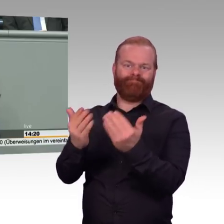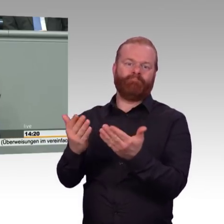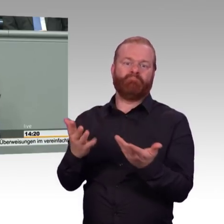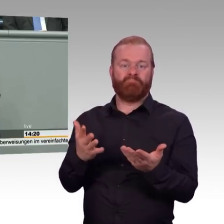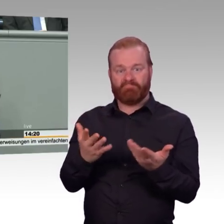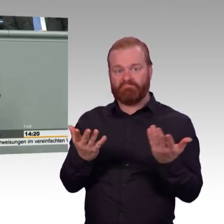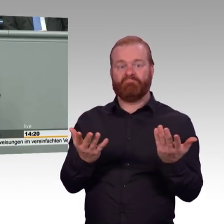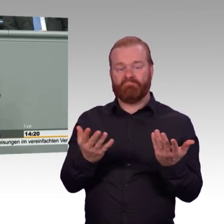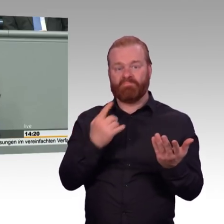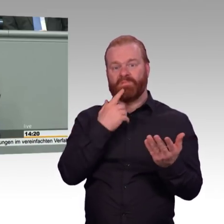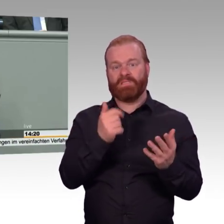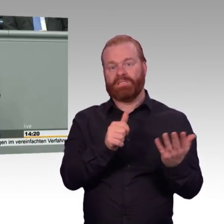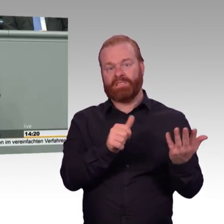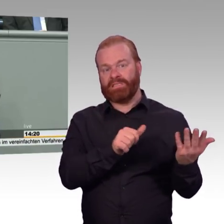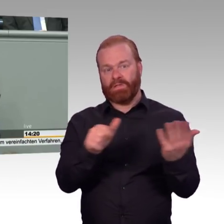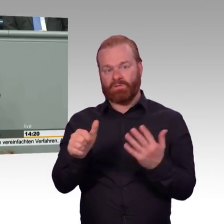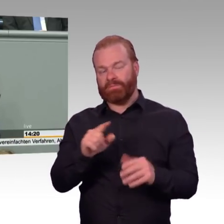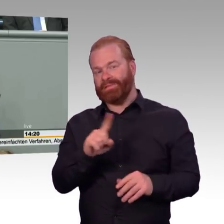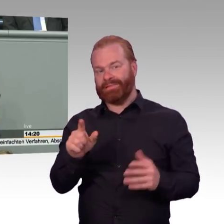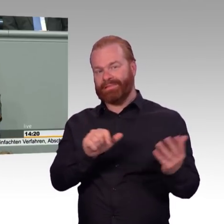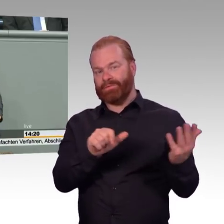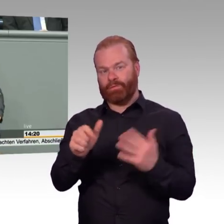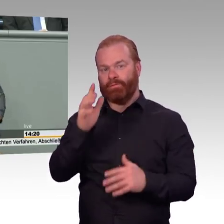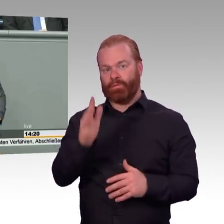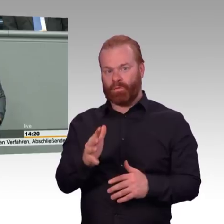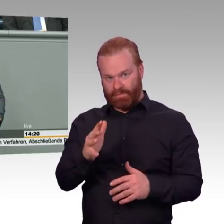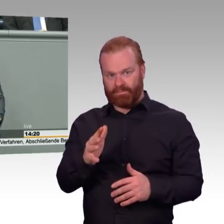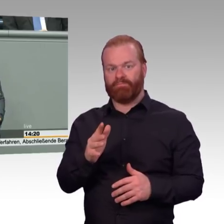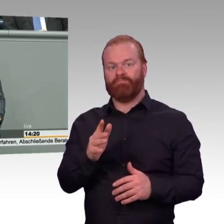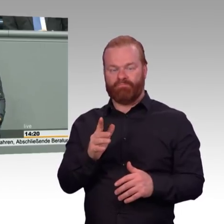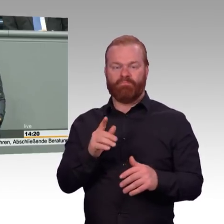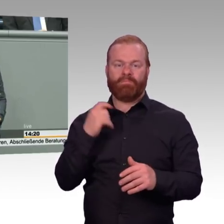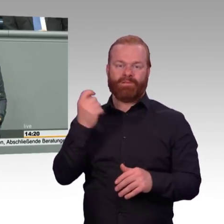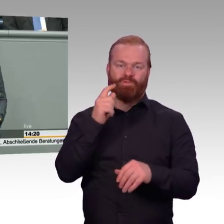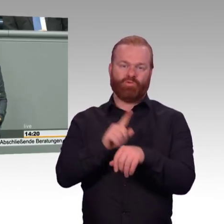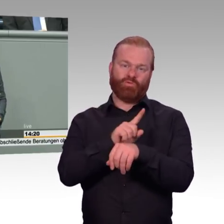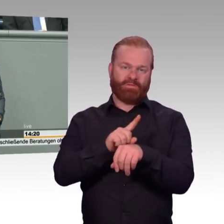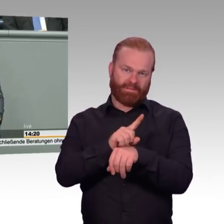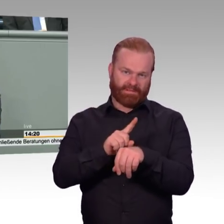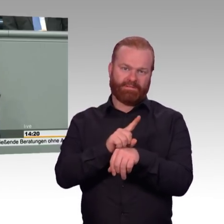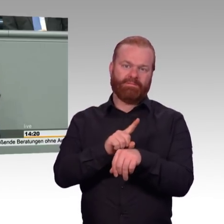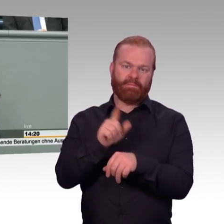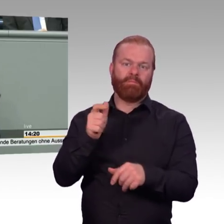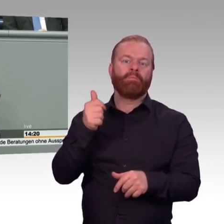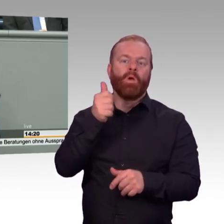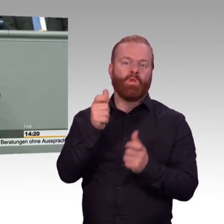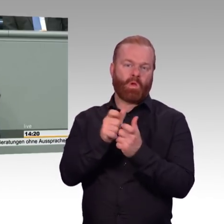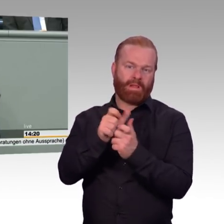Betrieb. Wenn wir 336 Stunden zweimal im Jahr ungefähr an Dunkelflauten unterstellen,